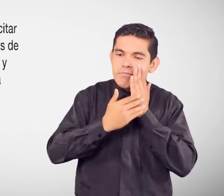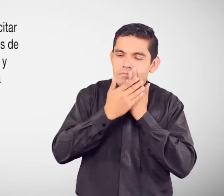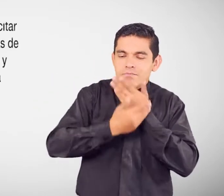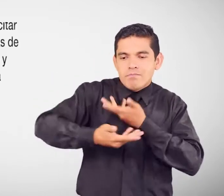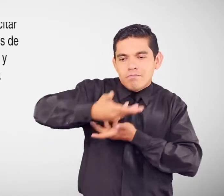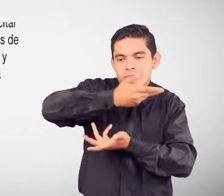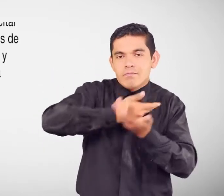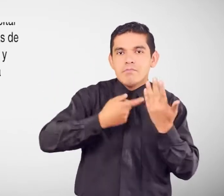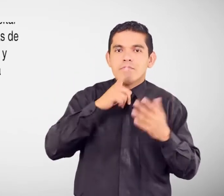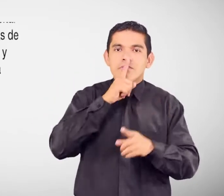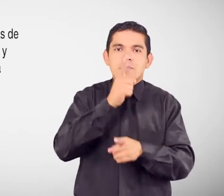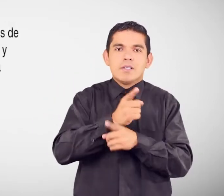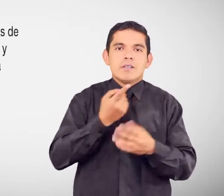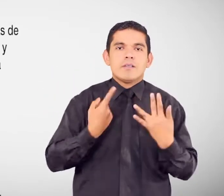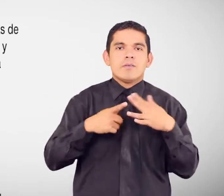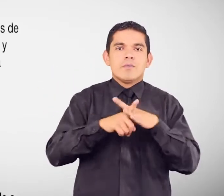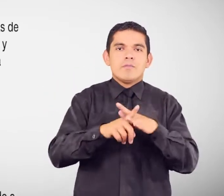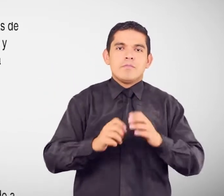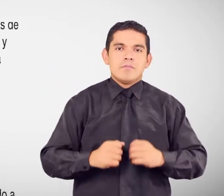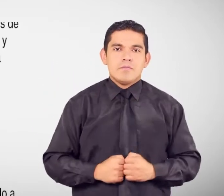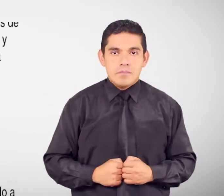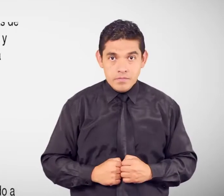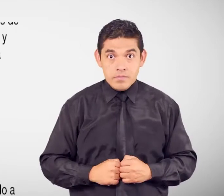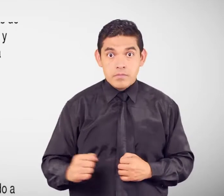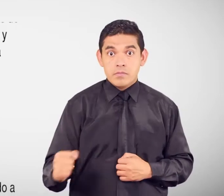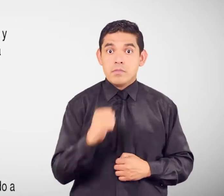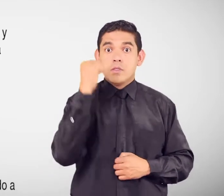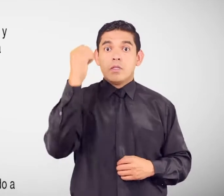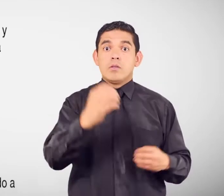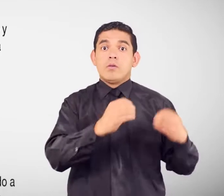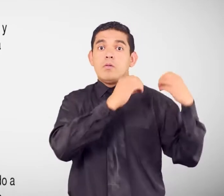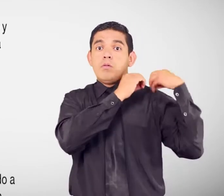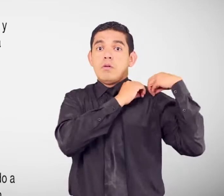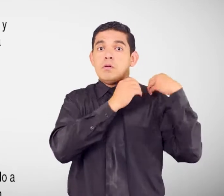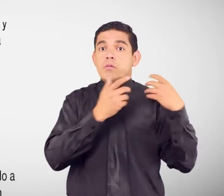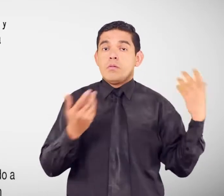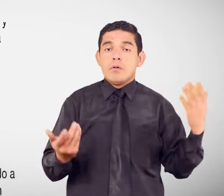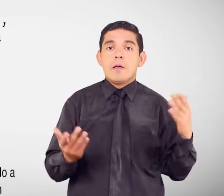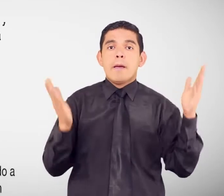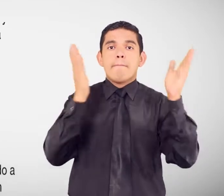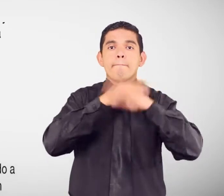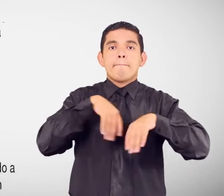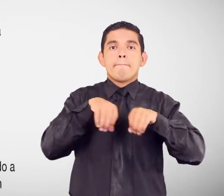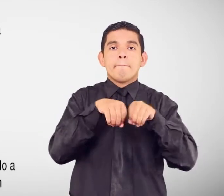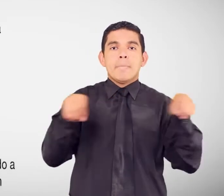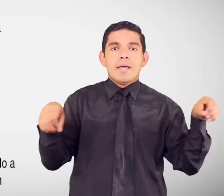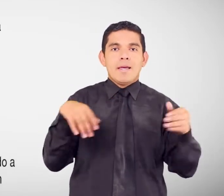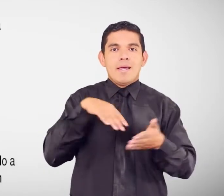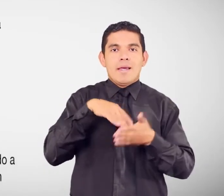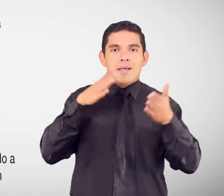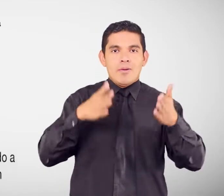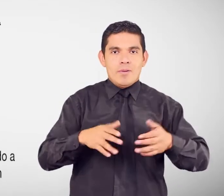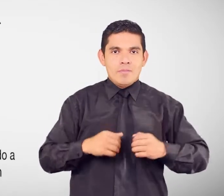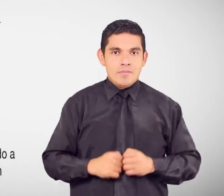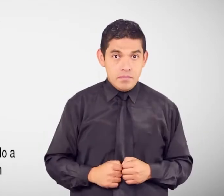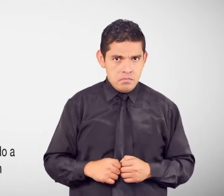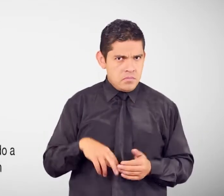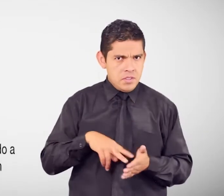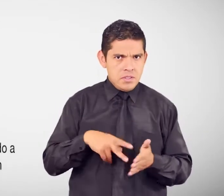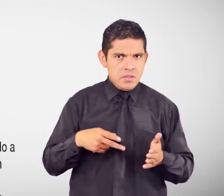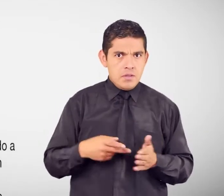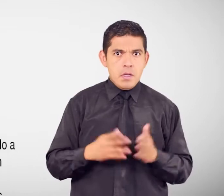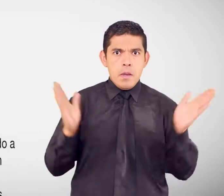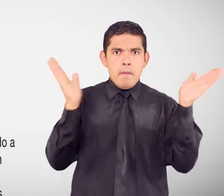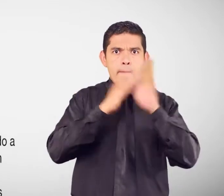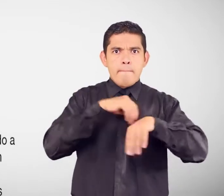Derechos y obligaciones Becas educativas ¿En qué consiste? Una beca es un financiamiento que